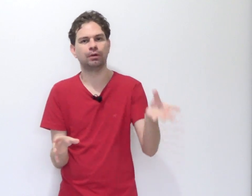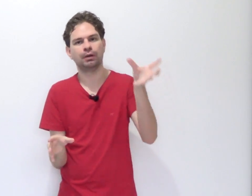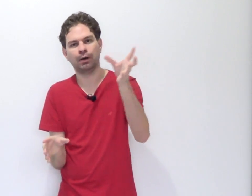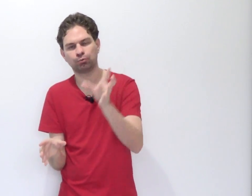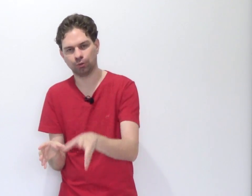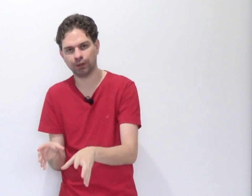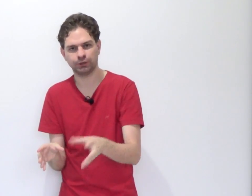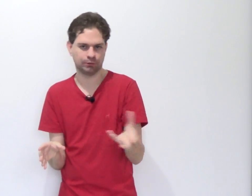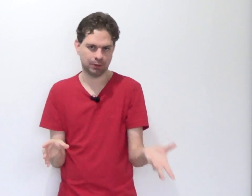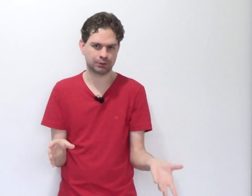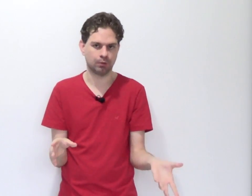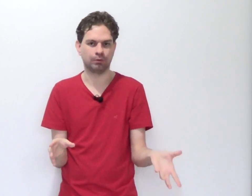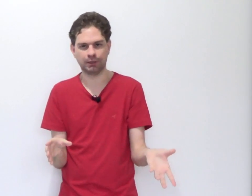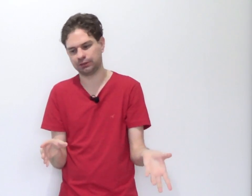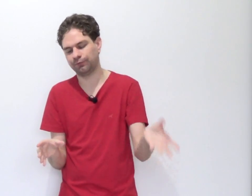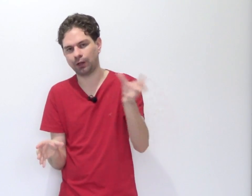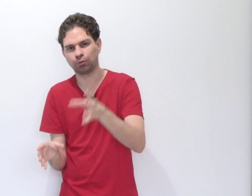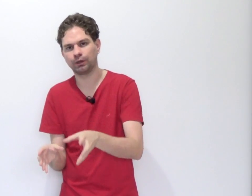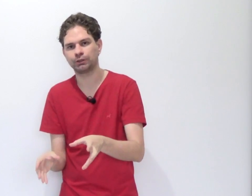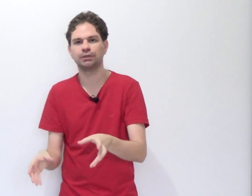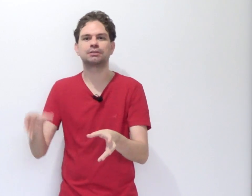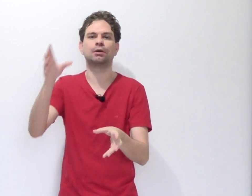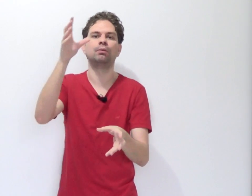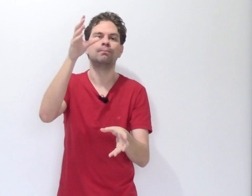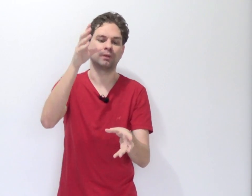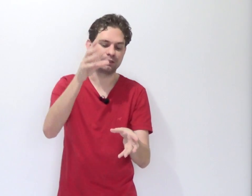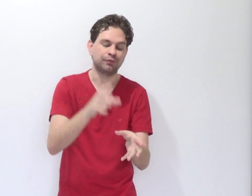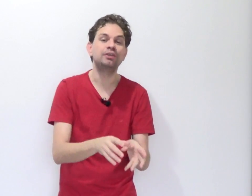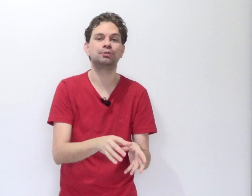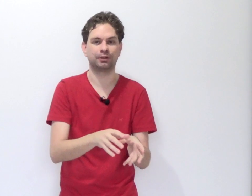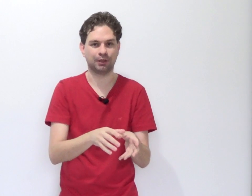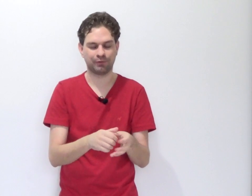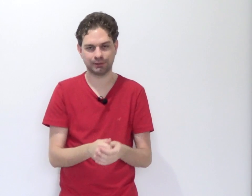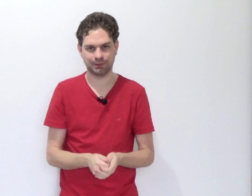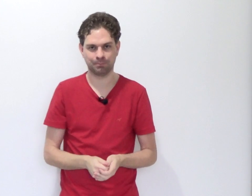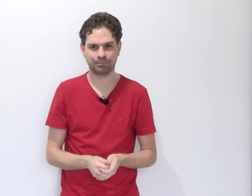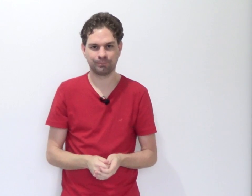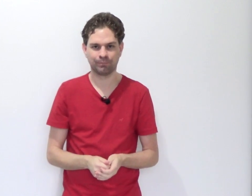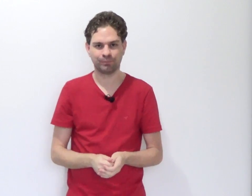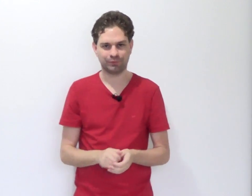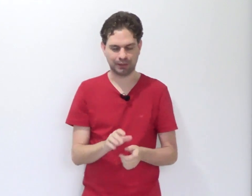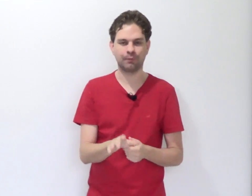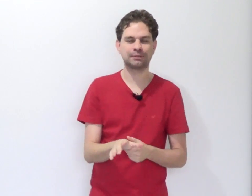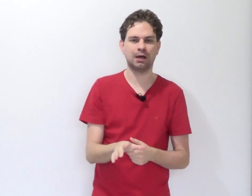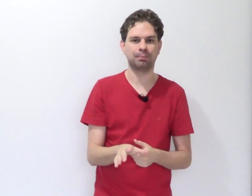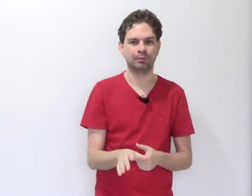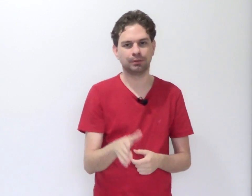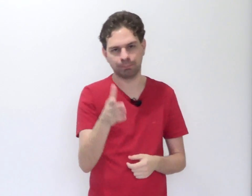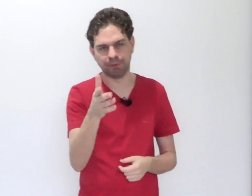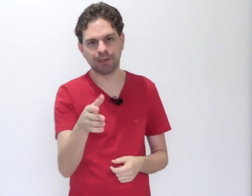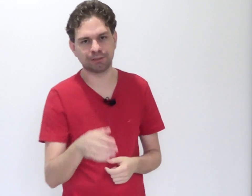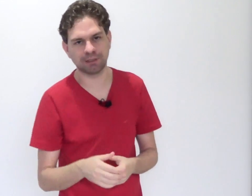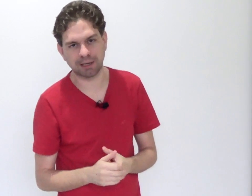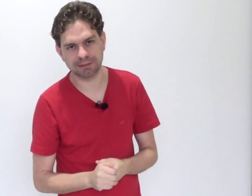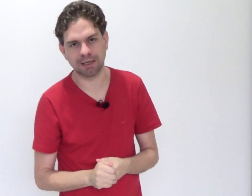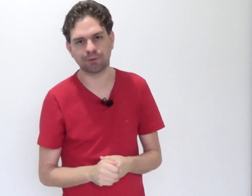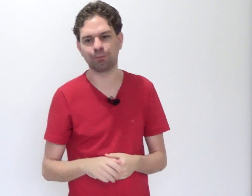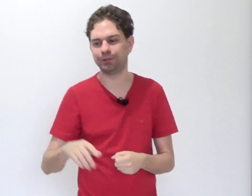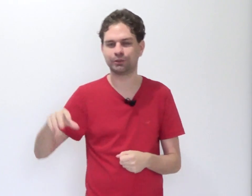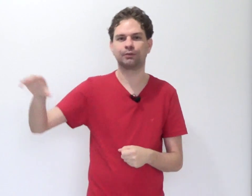autoras, são as infratoras e são as vítimas da infração. Você quer um exemplo? Briga generalizada cometida